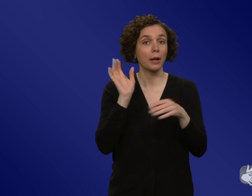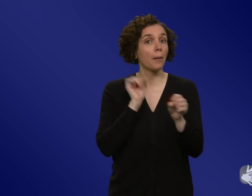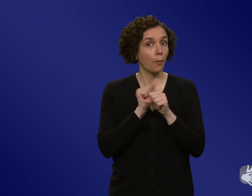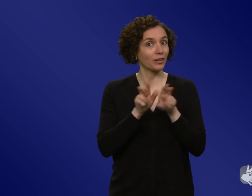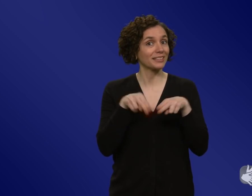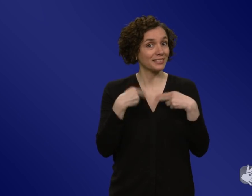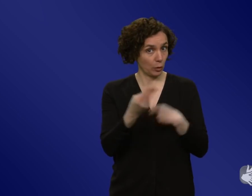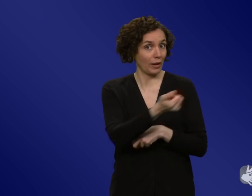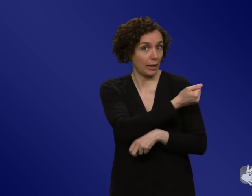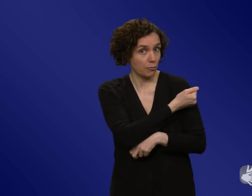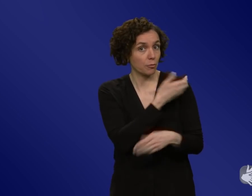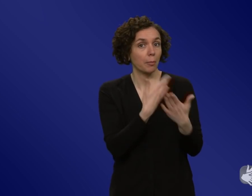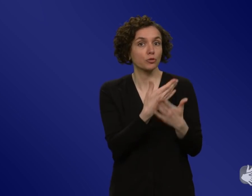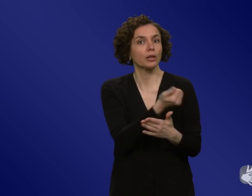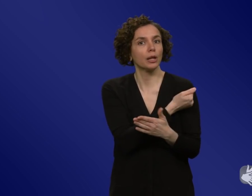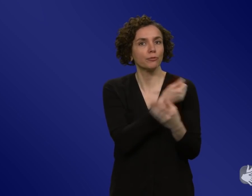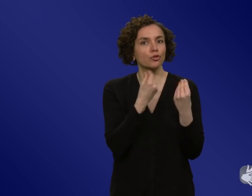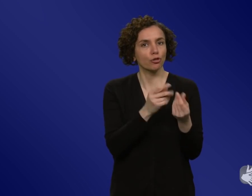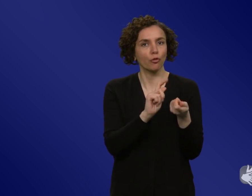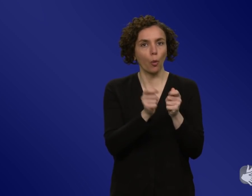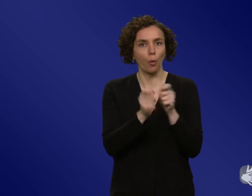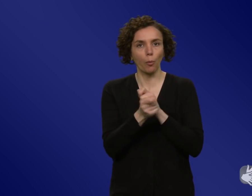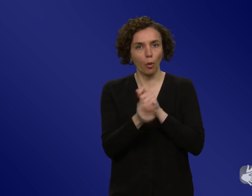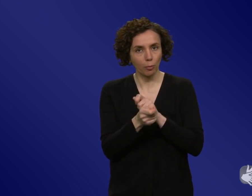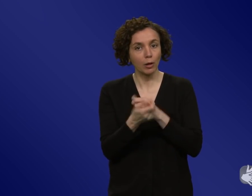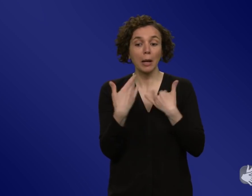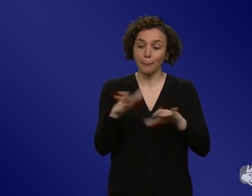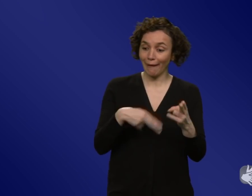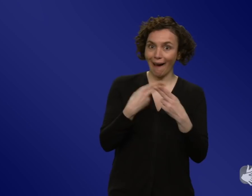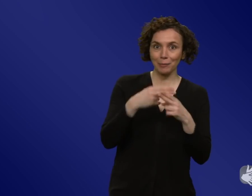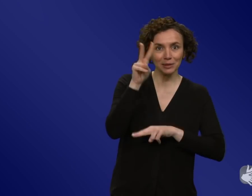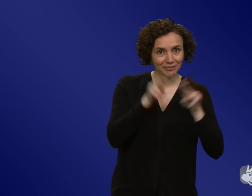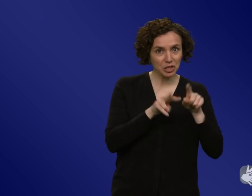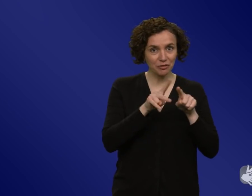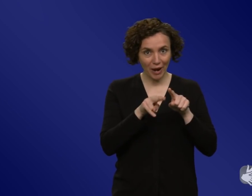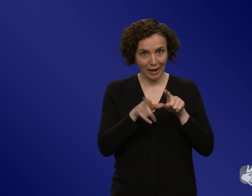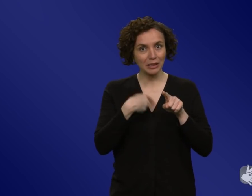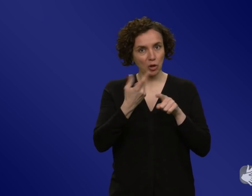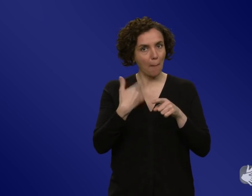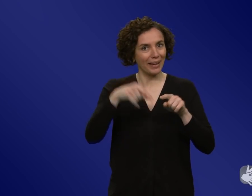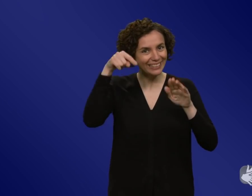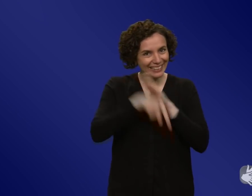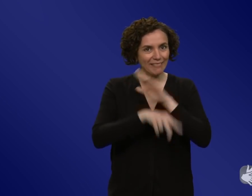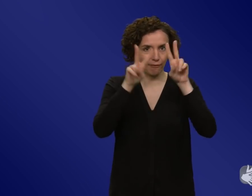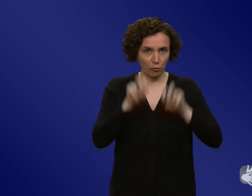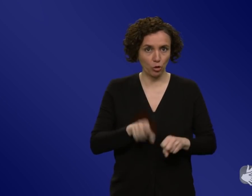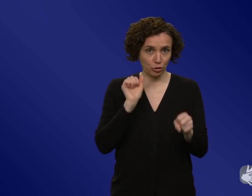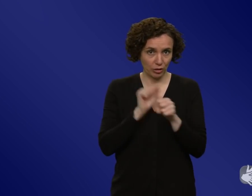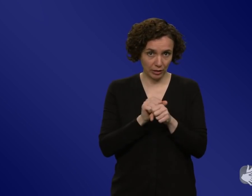Impfstoffe geben. Da wird sich sicherlich bis zum Herbst noch mal einiges an Erkenntnis tun, ob man noch mal, alle noch mal ein weiteres Mal impfen sollen oder